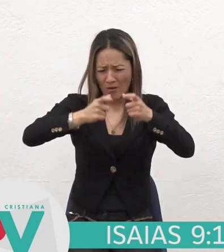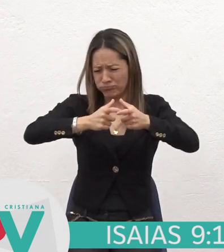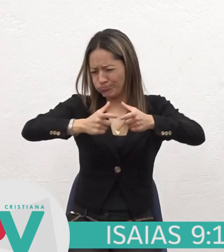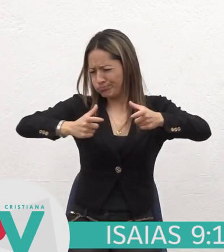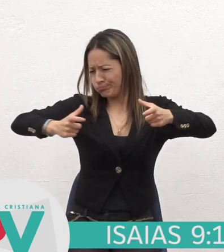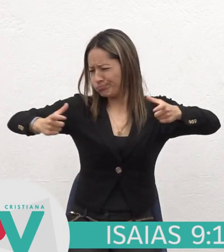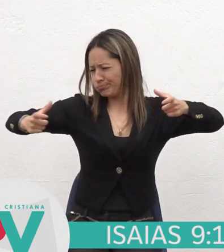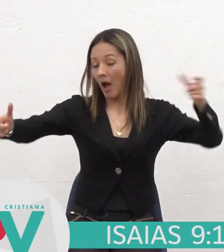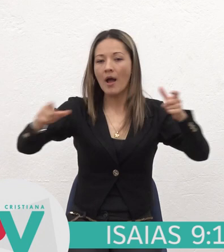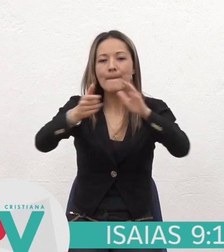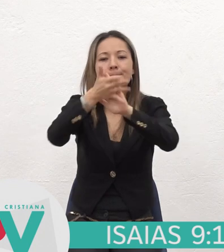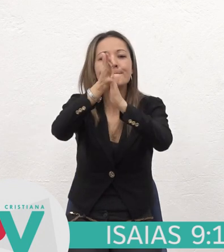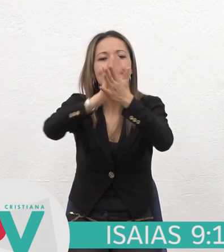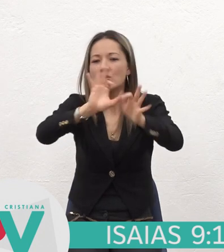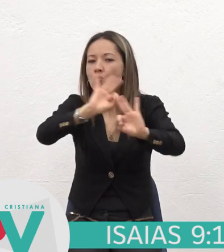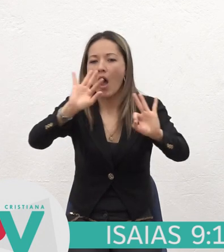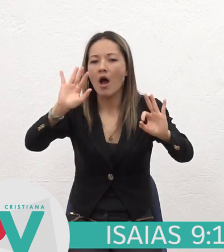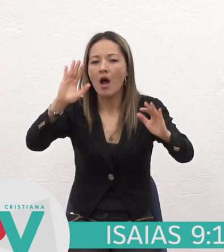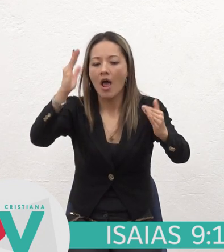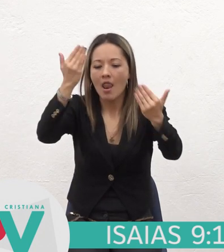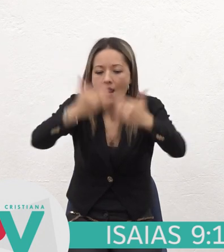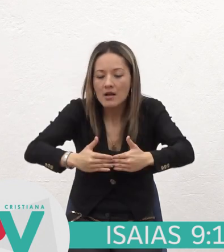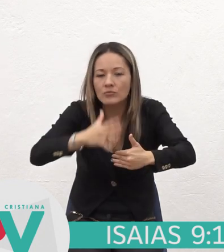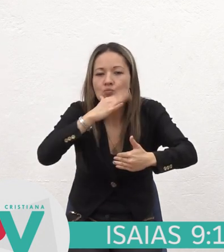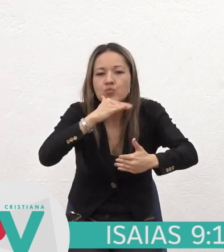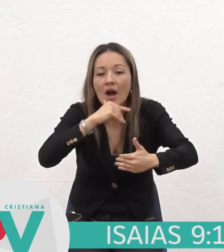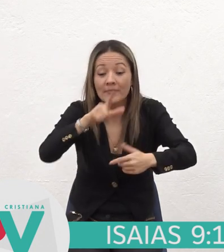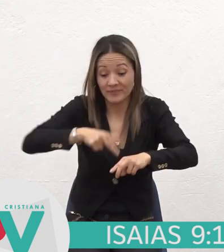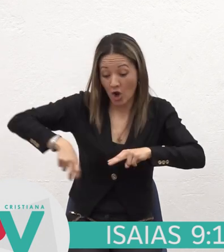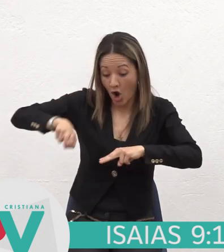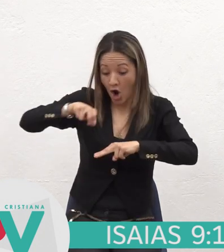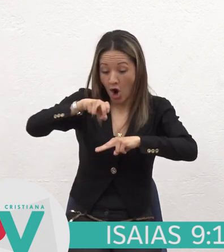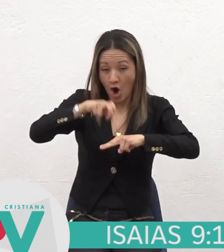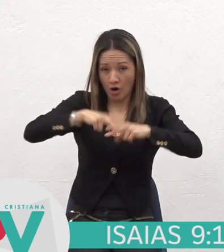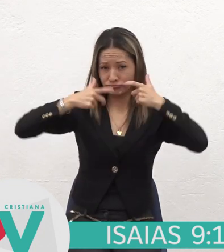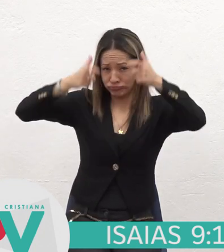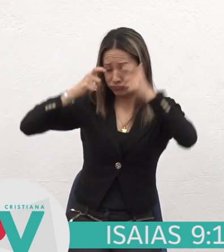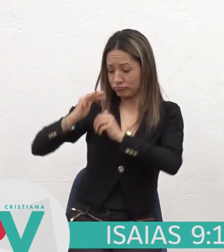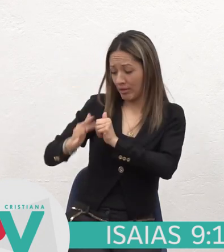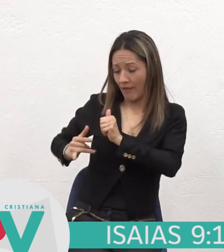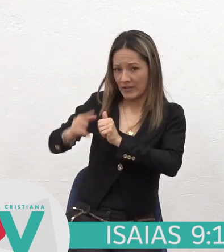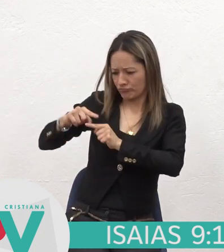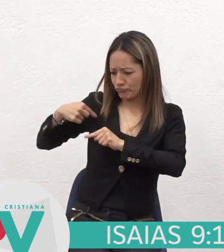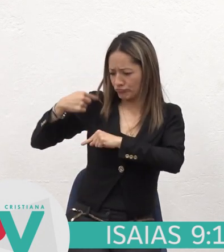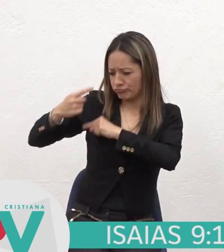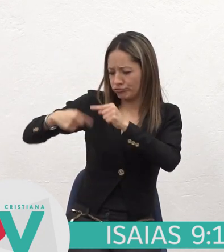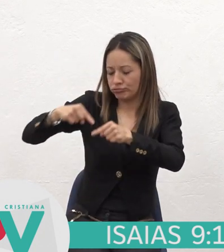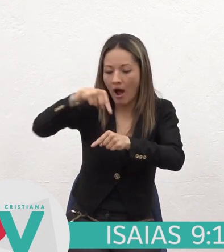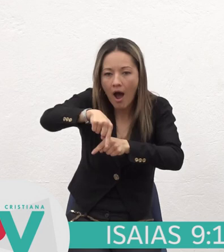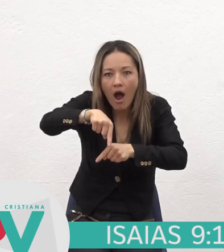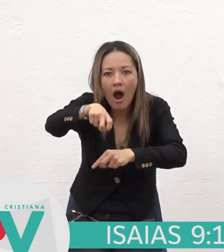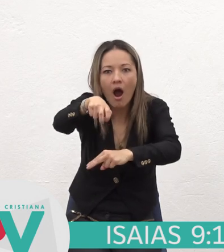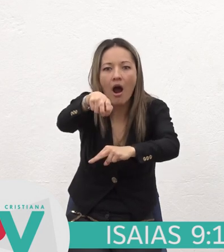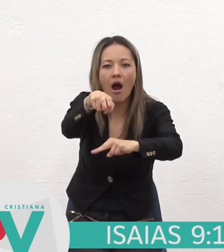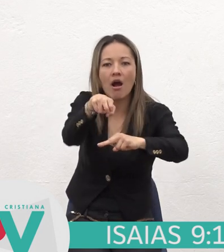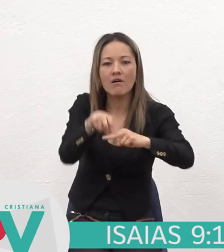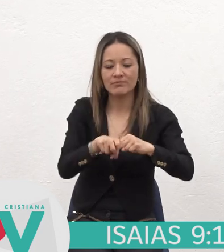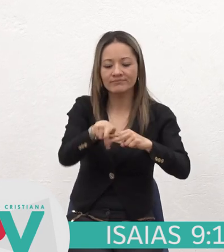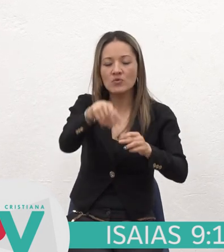No tendrá límite Sobre el trono De David Y sobre su reino Disponiéndolo Y confirmándolo En juicio Y en justicia